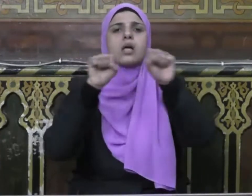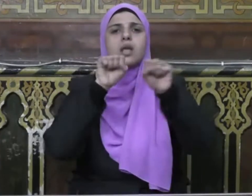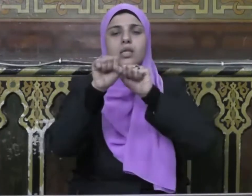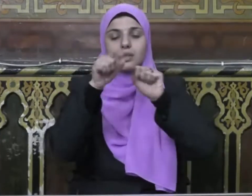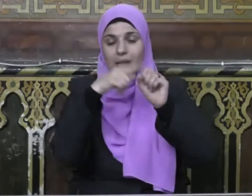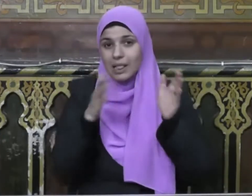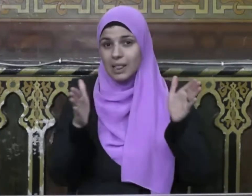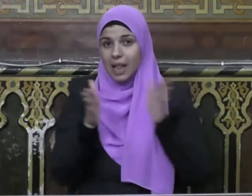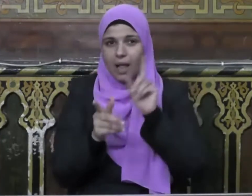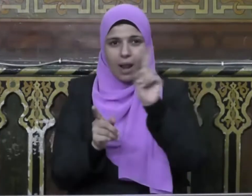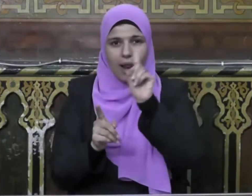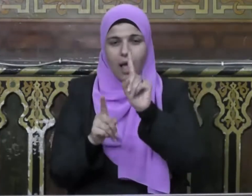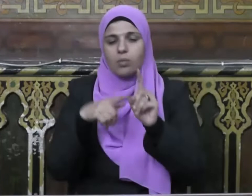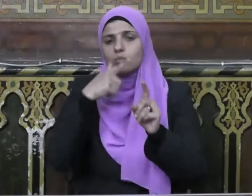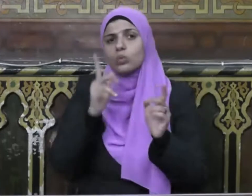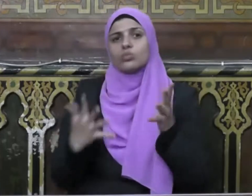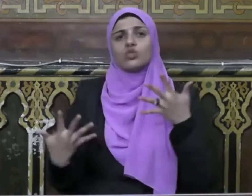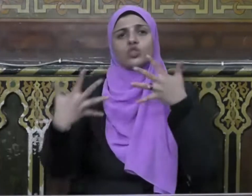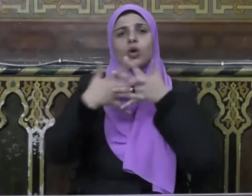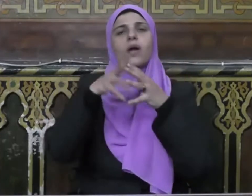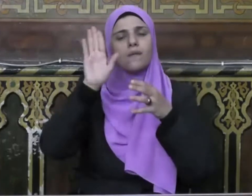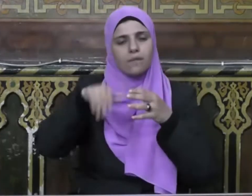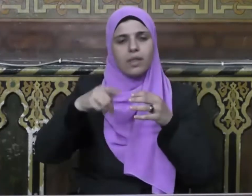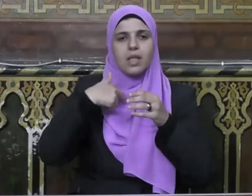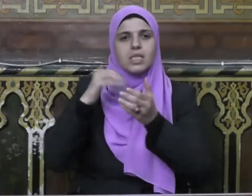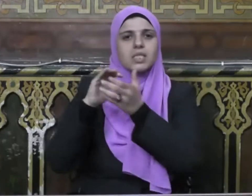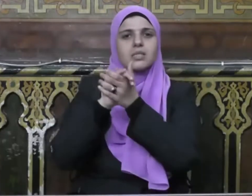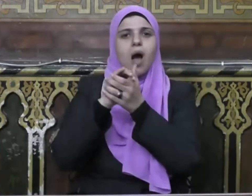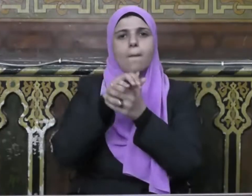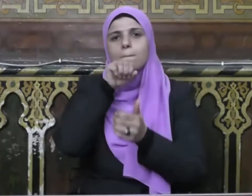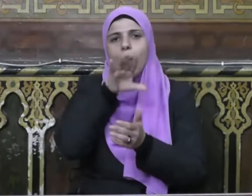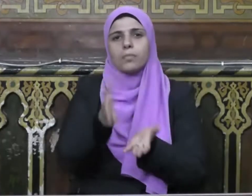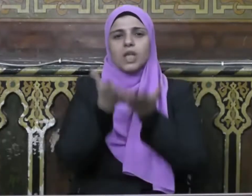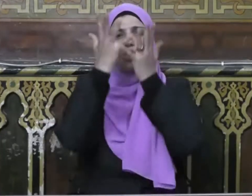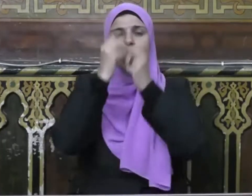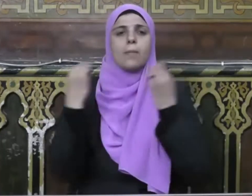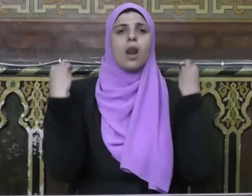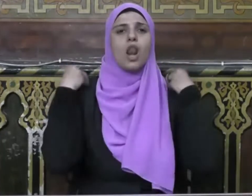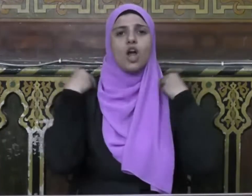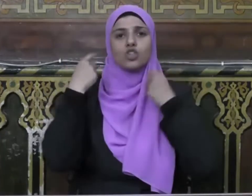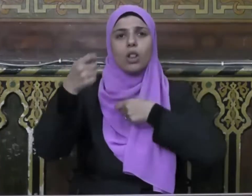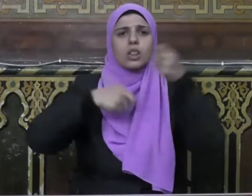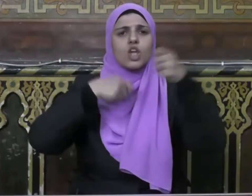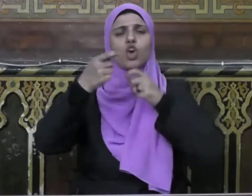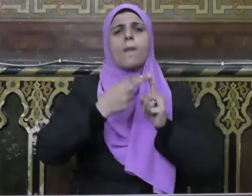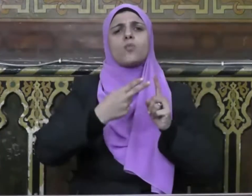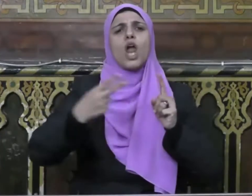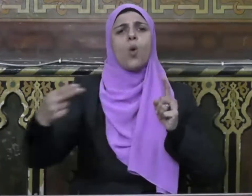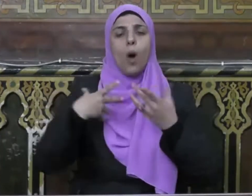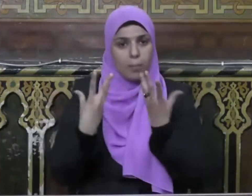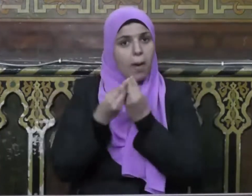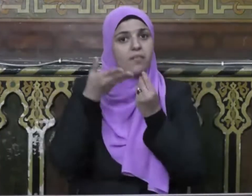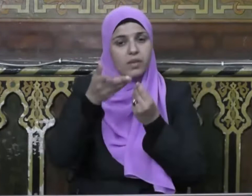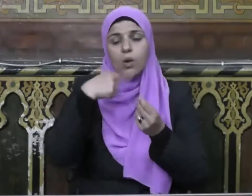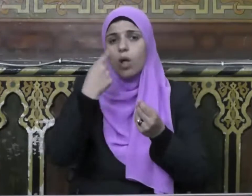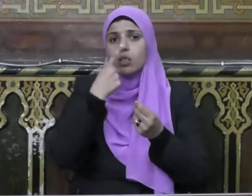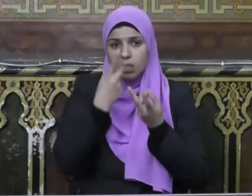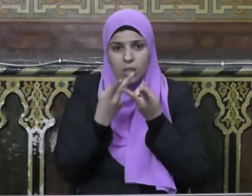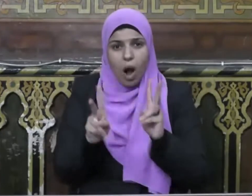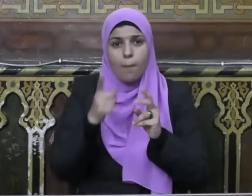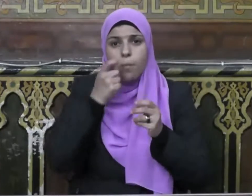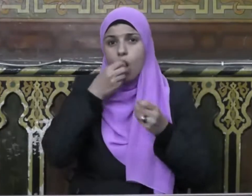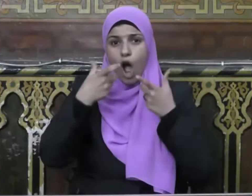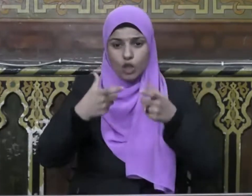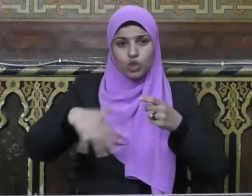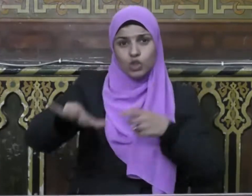فلا يضيق ولقد شارك كبار الصحابة في الأنشطة التجارية المتنوعة ولم